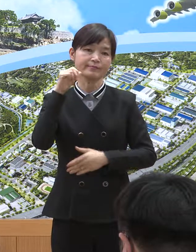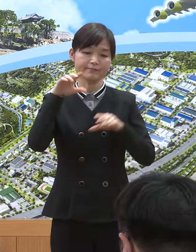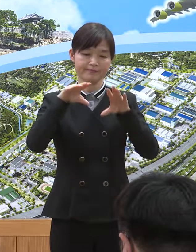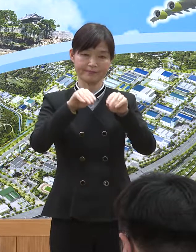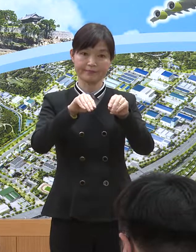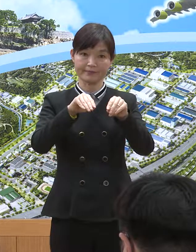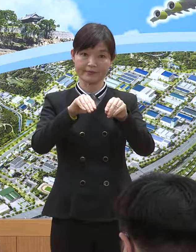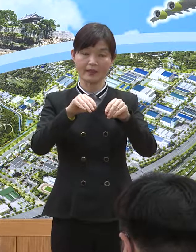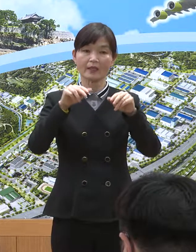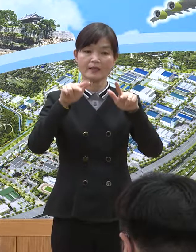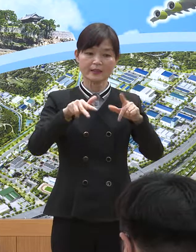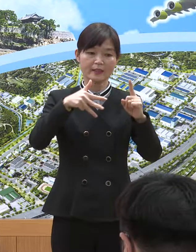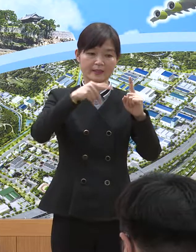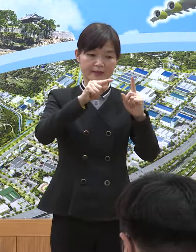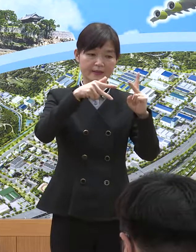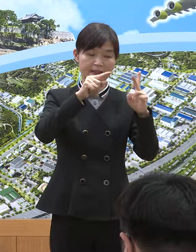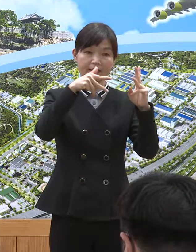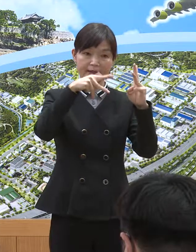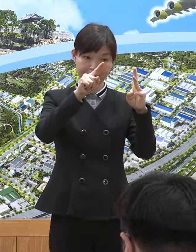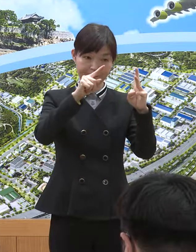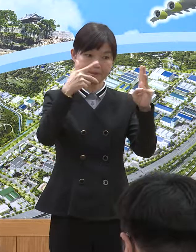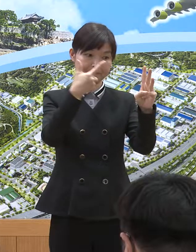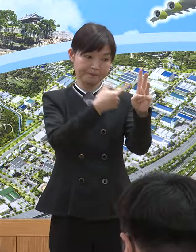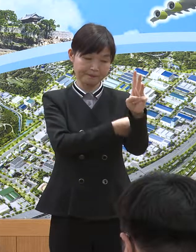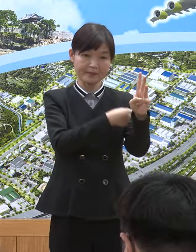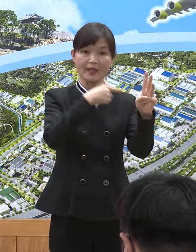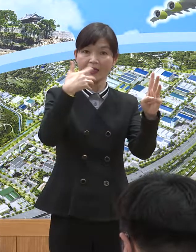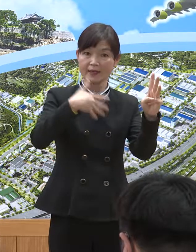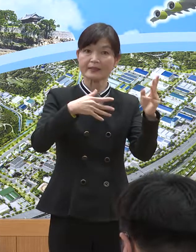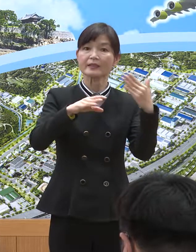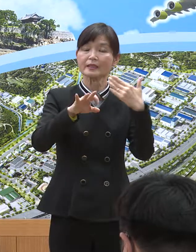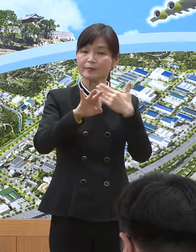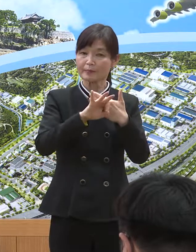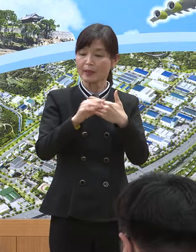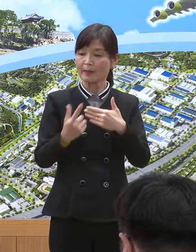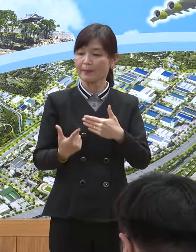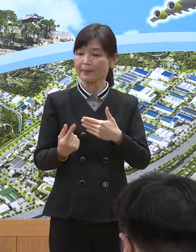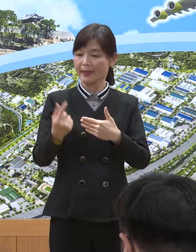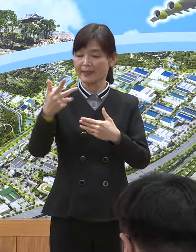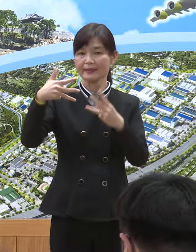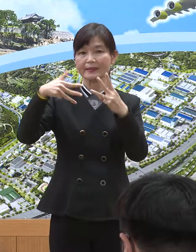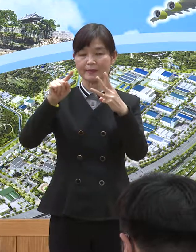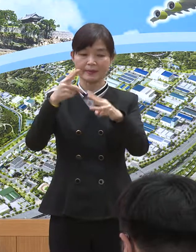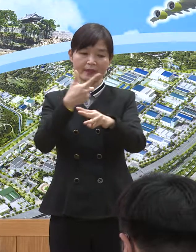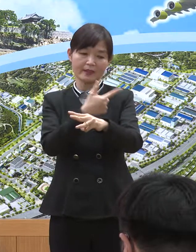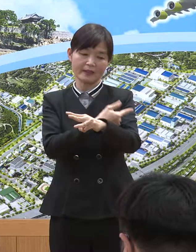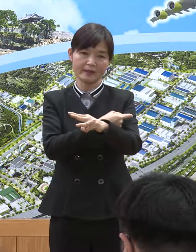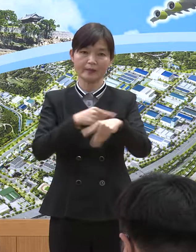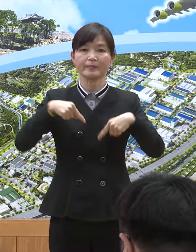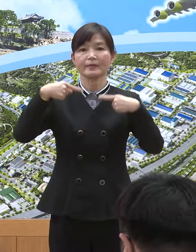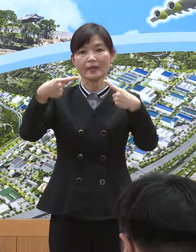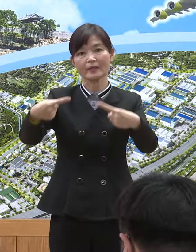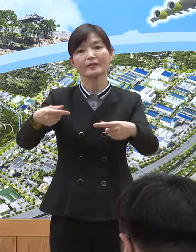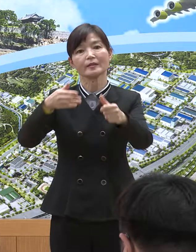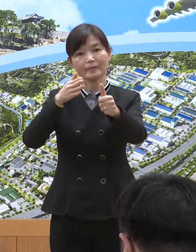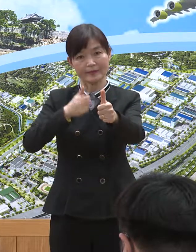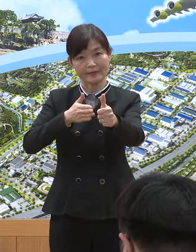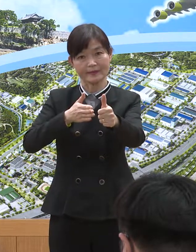따라서 아직까지 3차 접종을 받지 않으신 분들은 빠른 시일 내 3차 접종에 참여해 주시고,